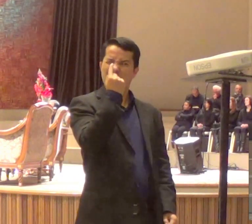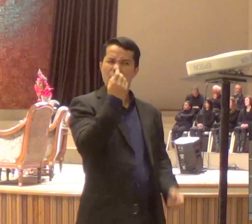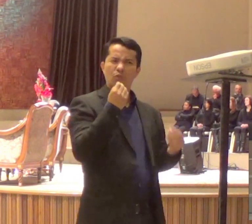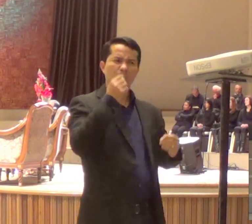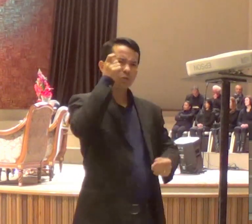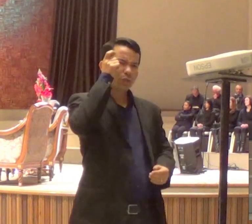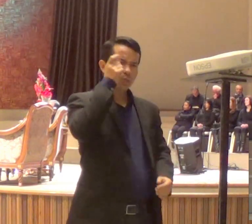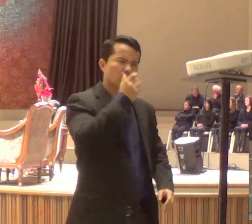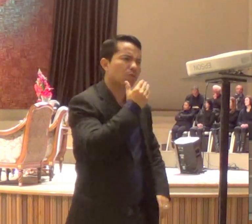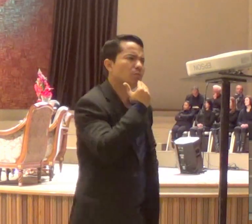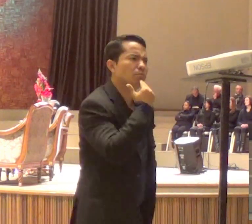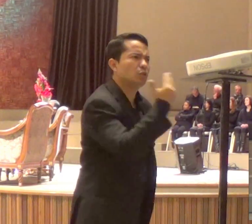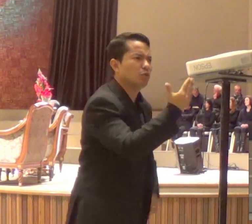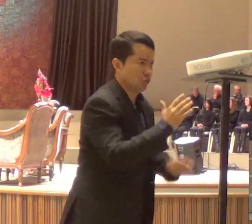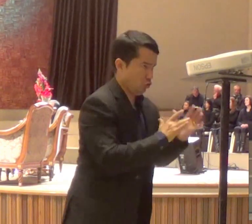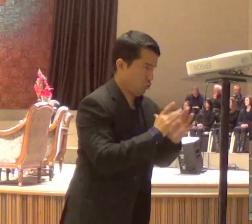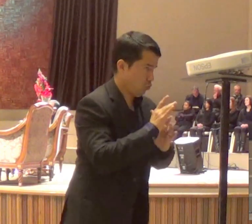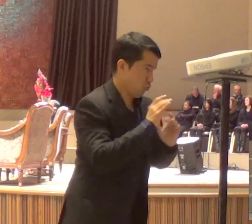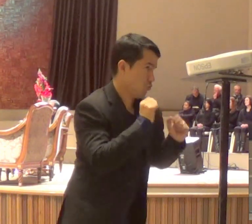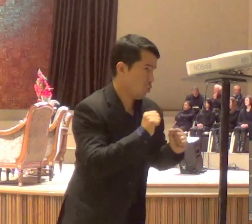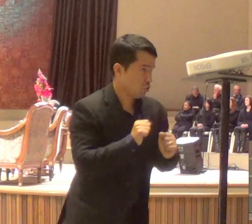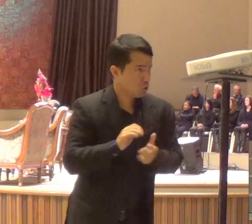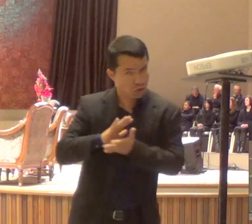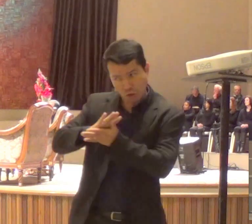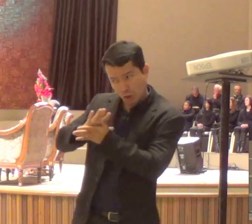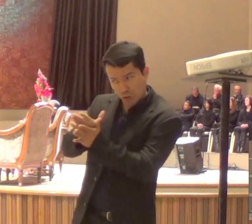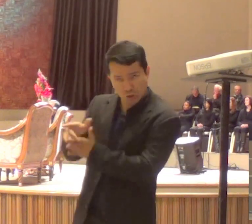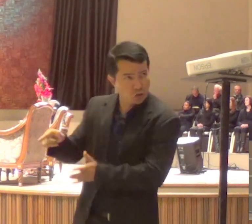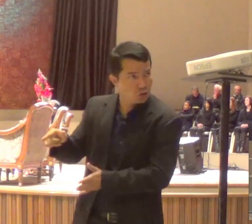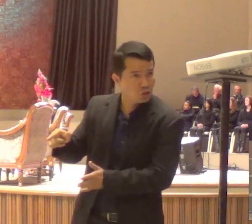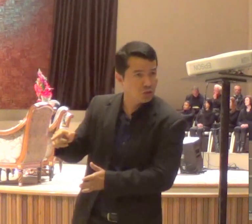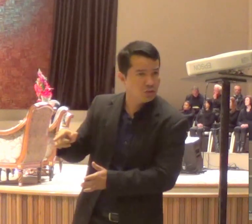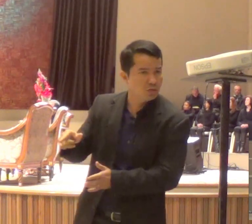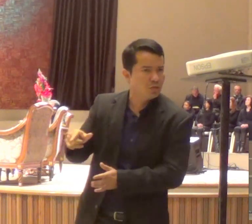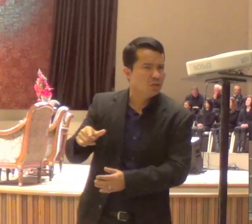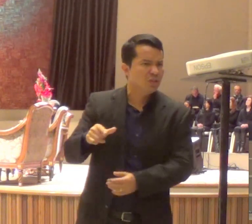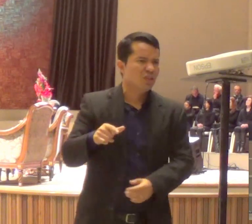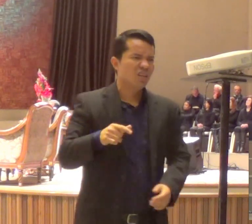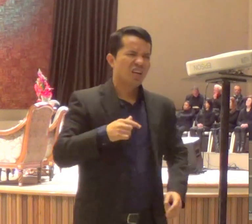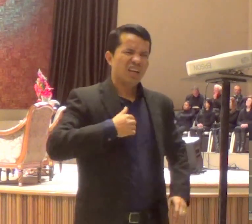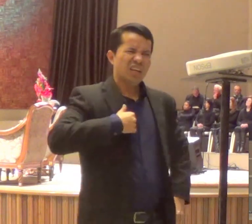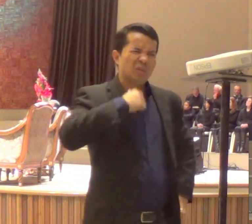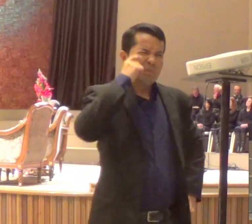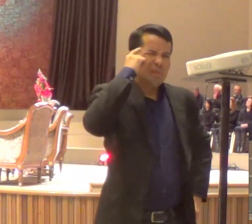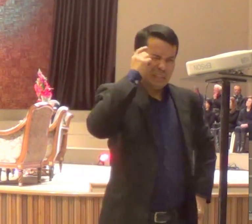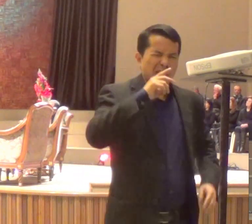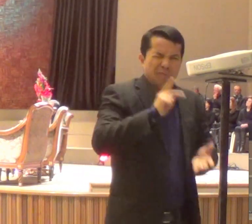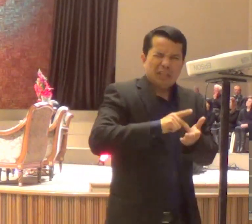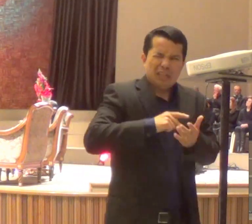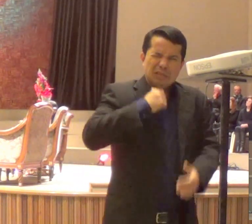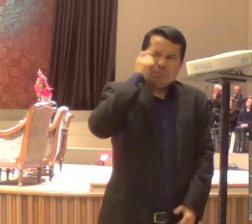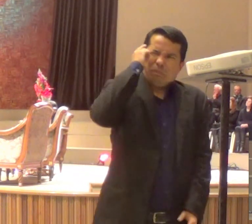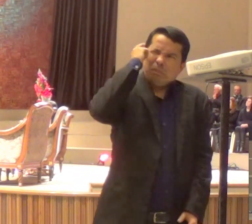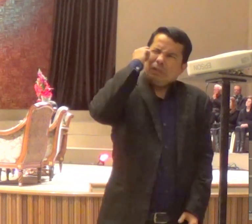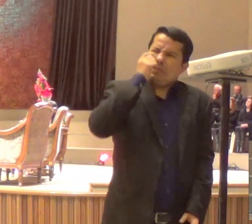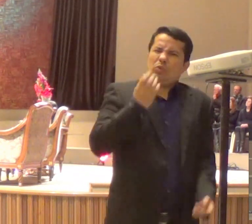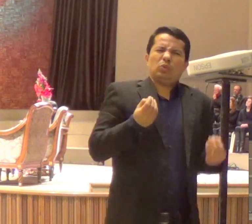você sabe que a Bíblia diz, que o maligno não tem poder de nos tocar, porque a gente tem esse